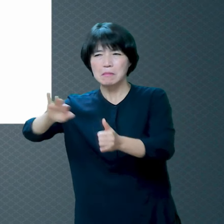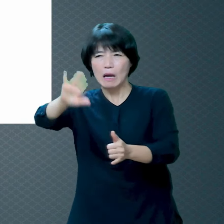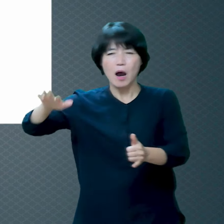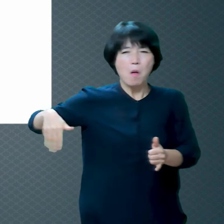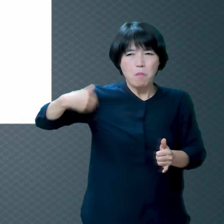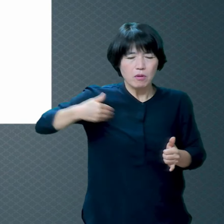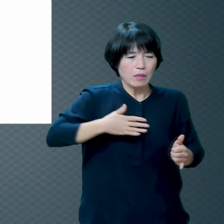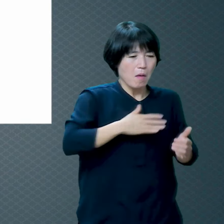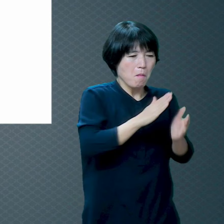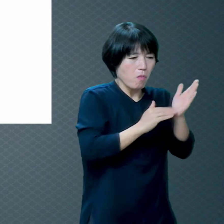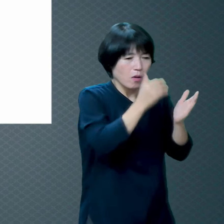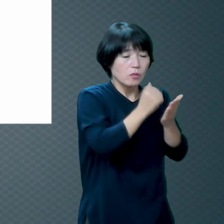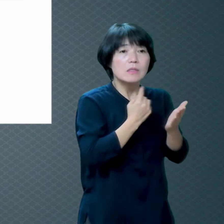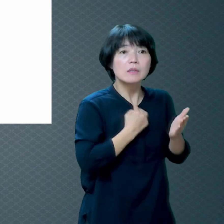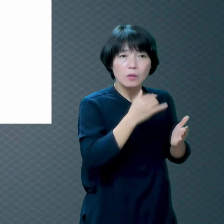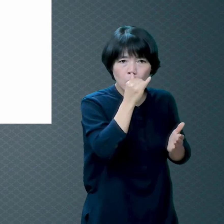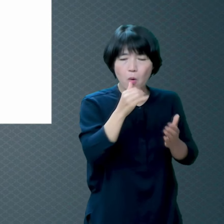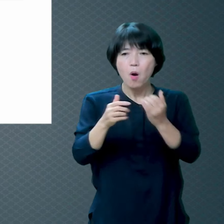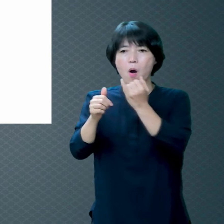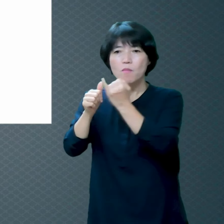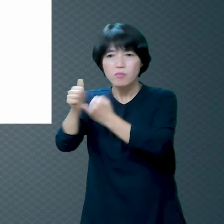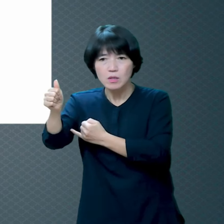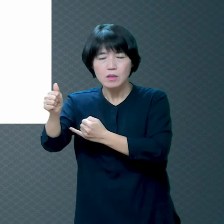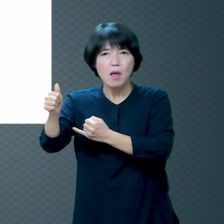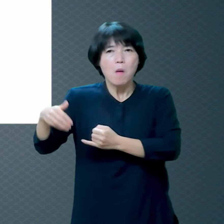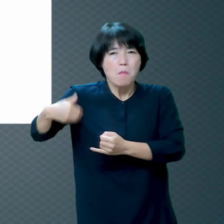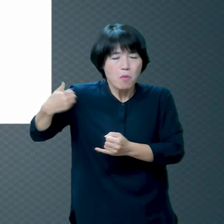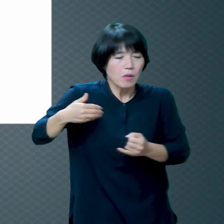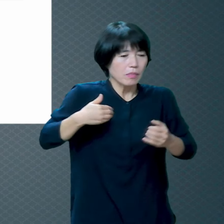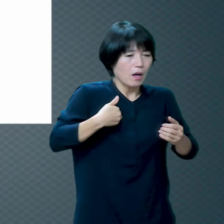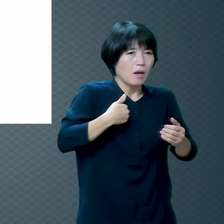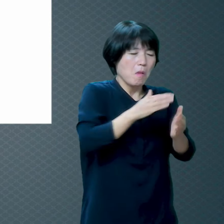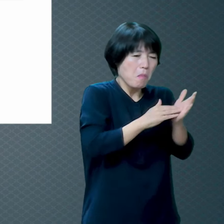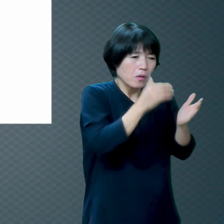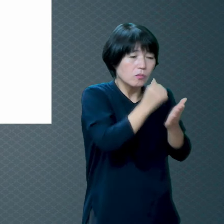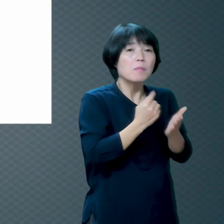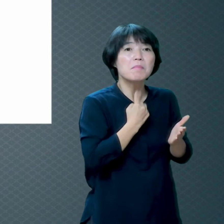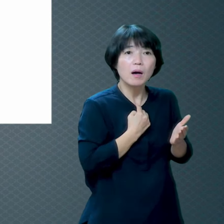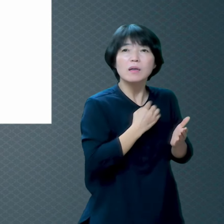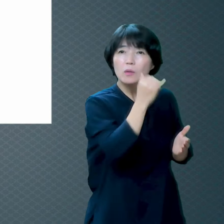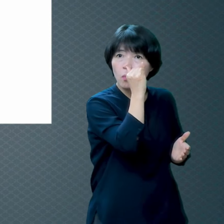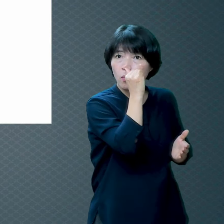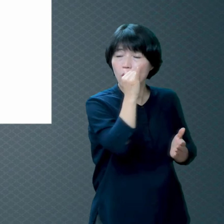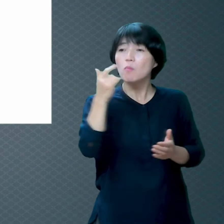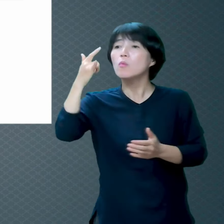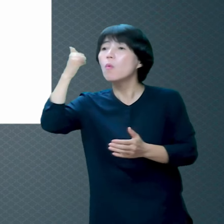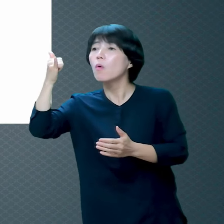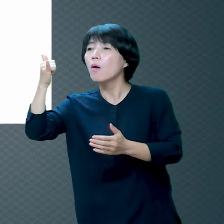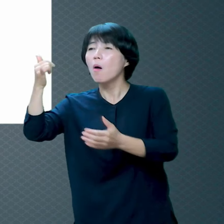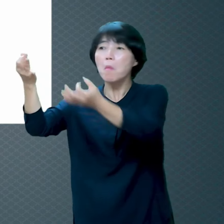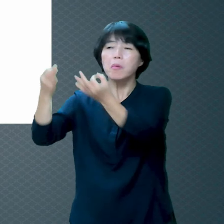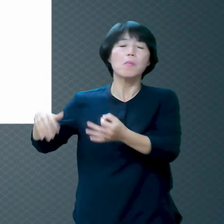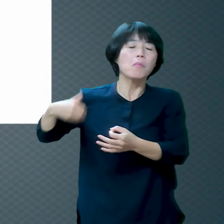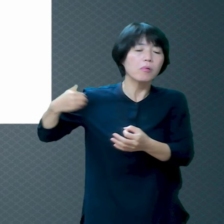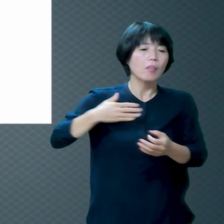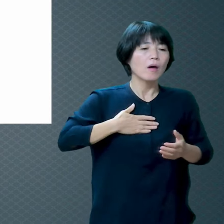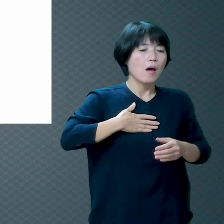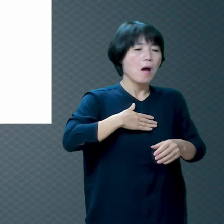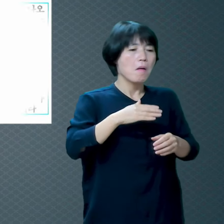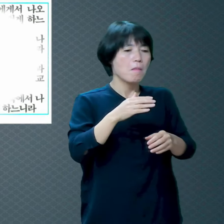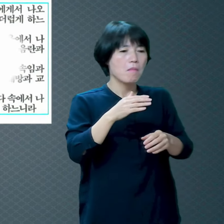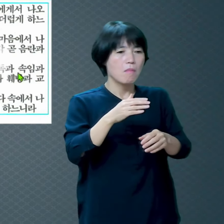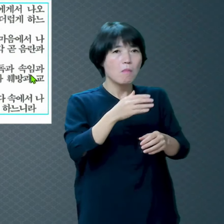비밀이 있습니다 남편이 모르는 아내가 모르는 비밀이 마음속에 있어요 그게 사람이에요 어디 가서